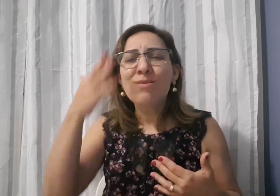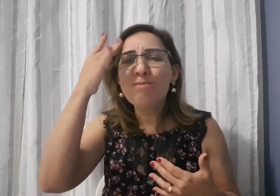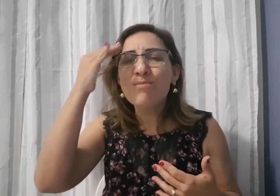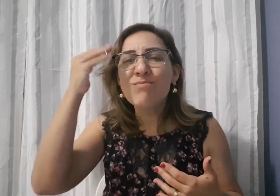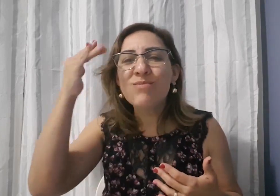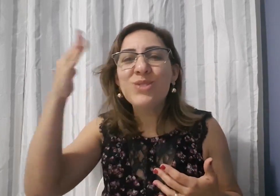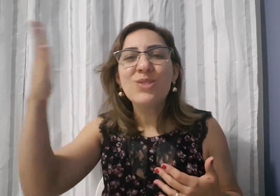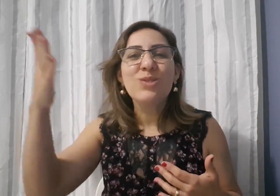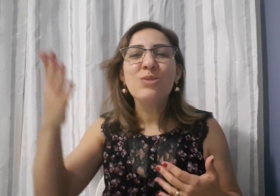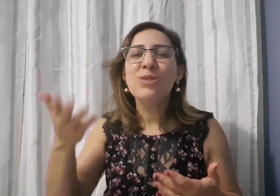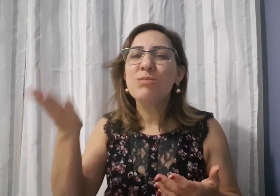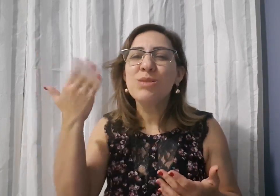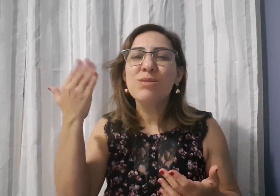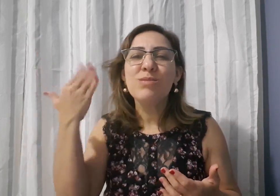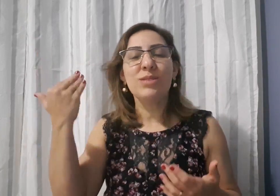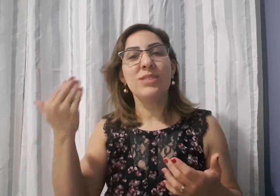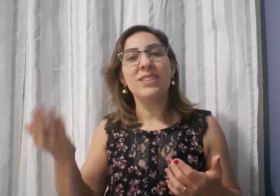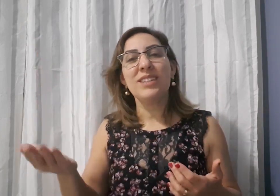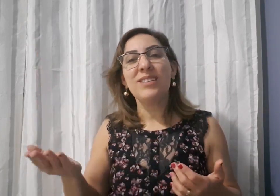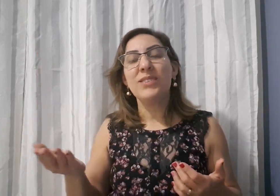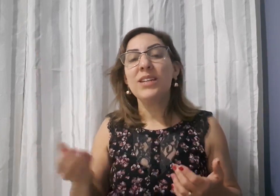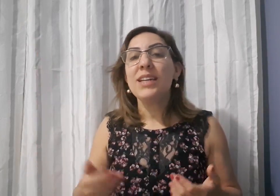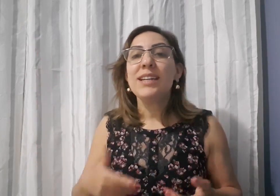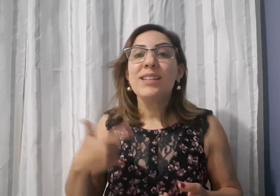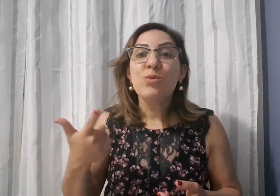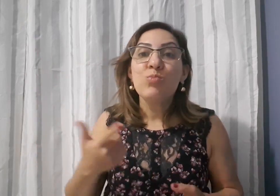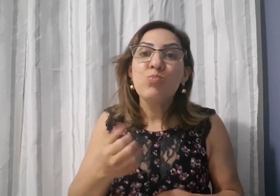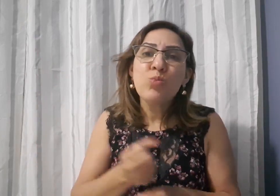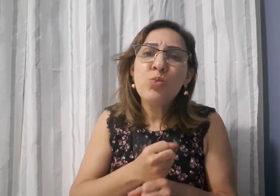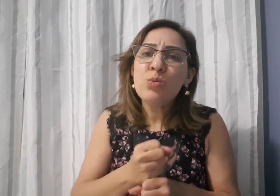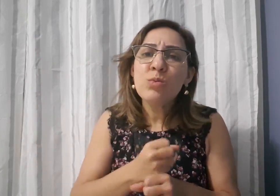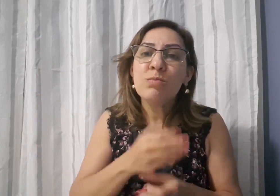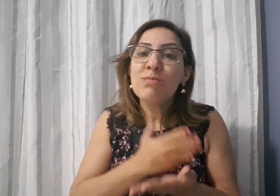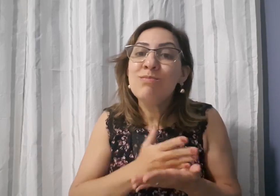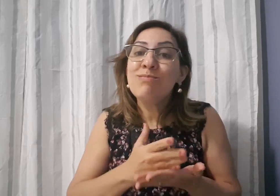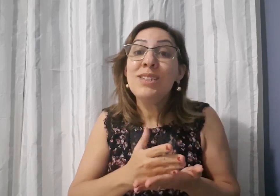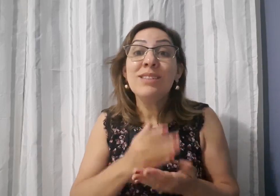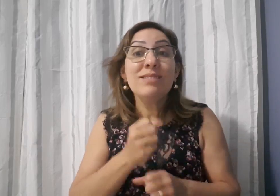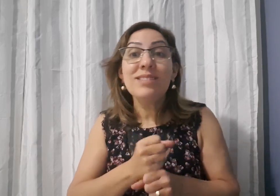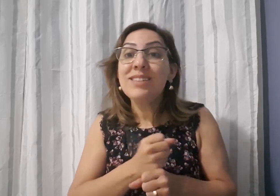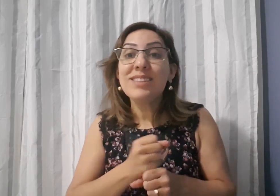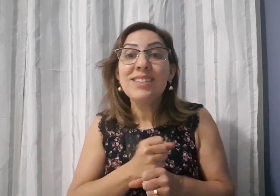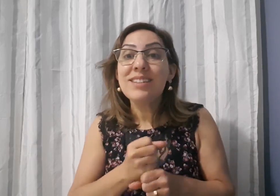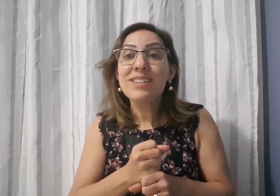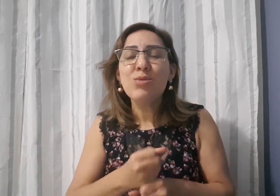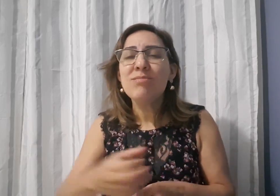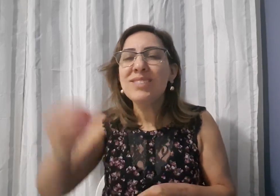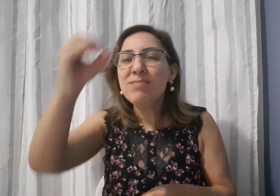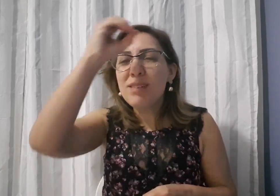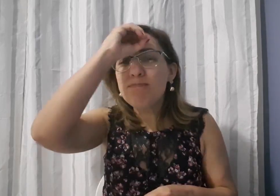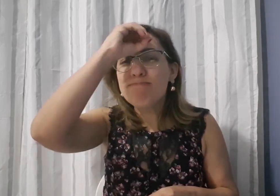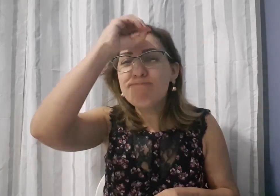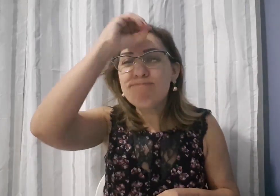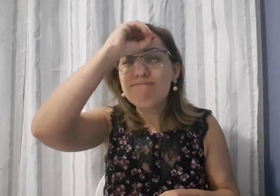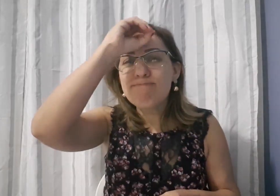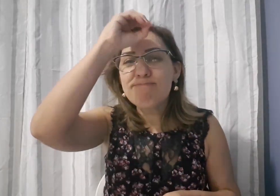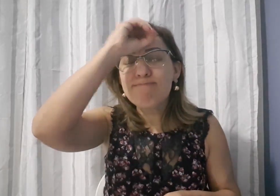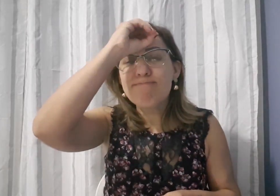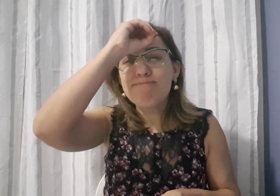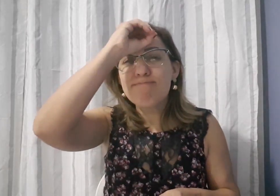se tornaram realidade Eu queria muito me tornar fluente em Libras Mas, apesar